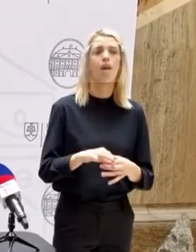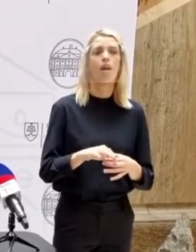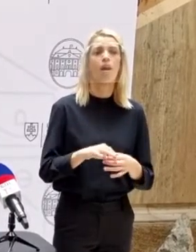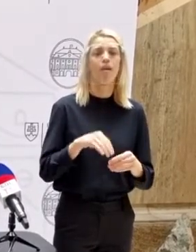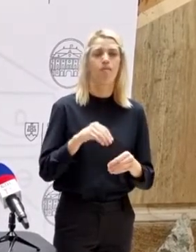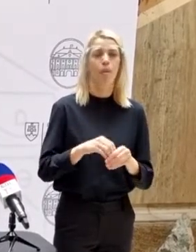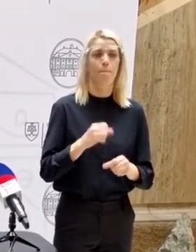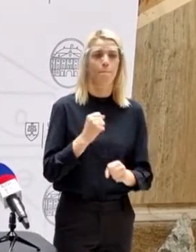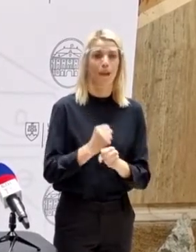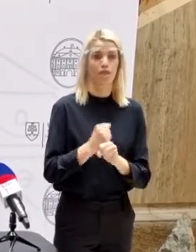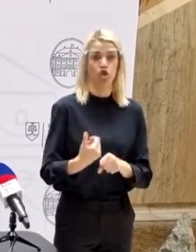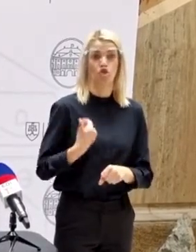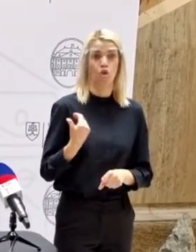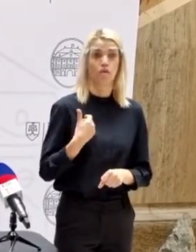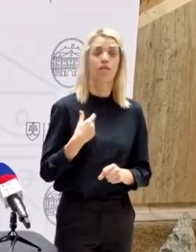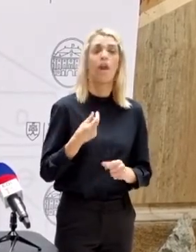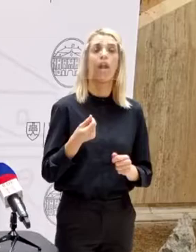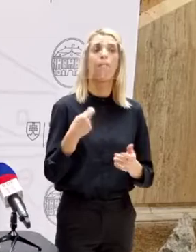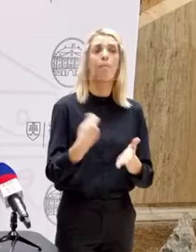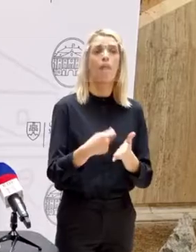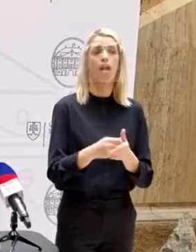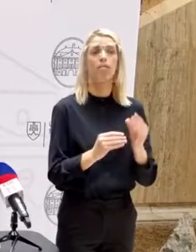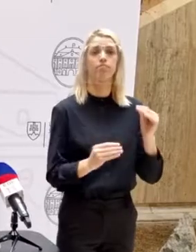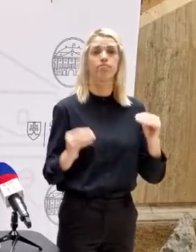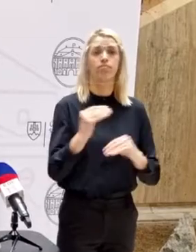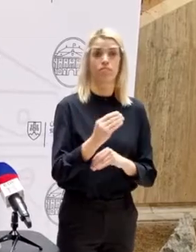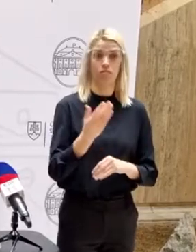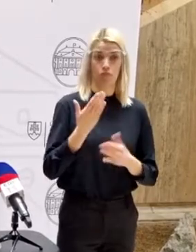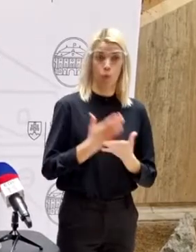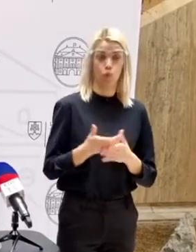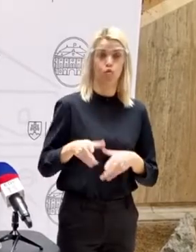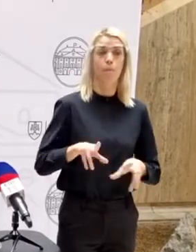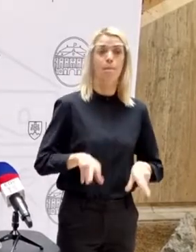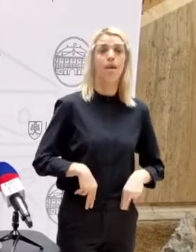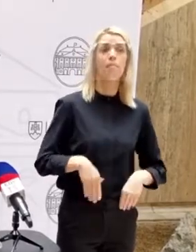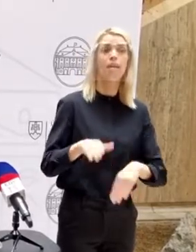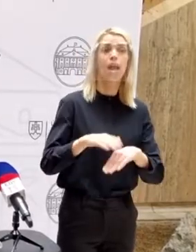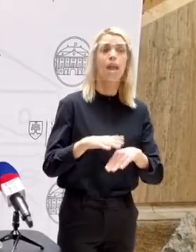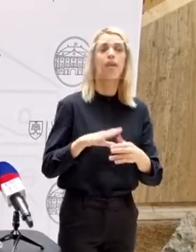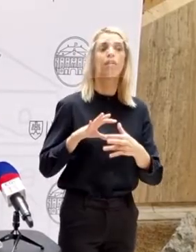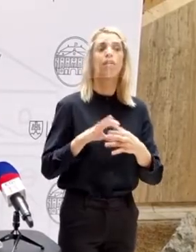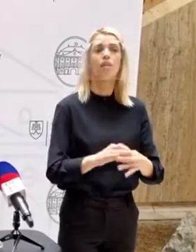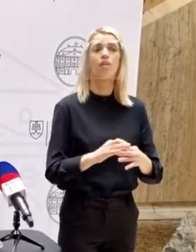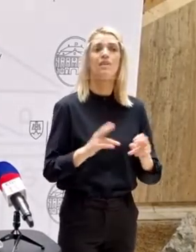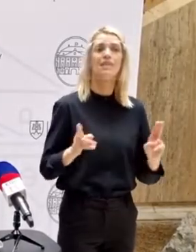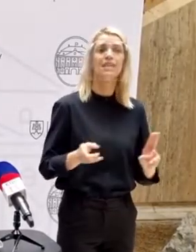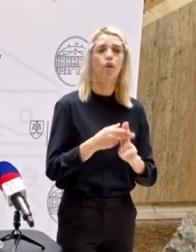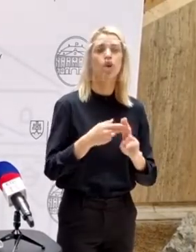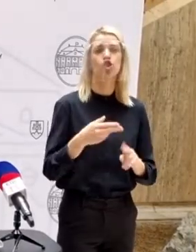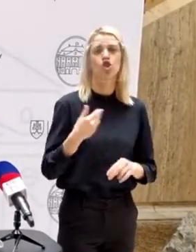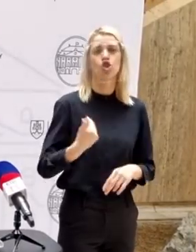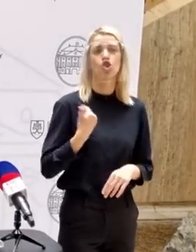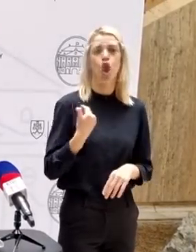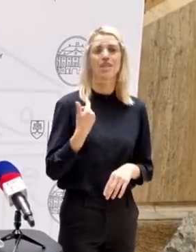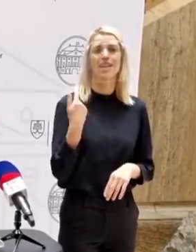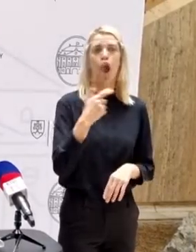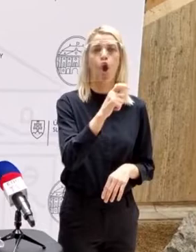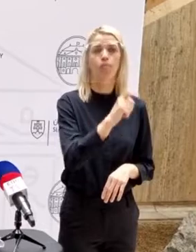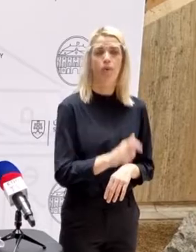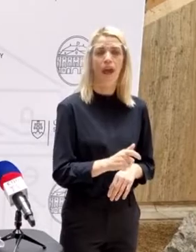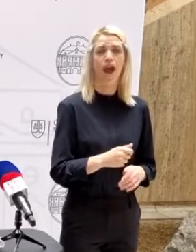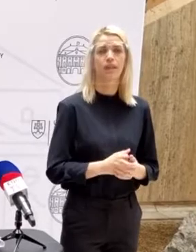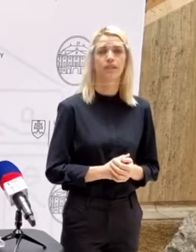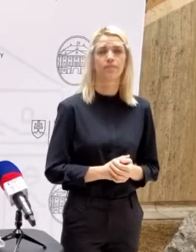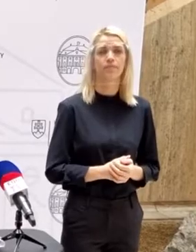pracovníkov škôlstva. Či ste už oslovili premiéra, aby ste sa dohodli na nejakom stretnutí so školskými odborármi? My sme